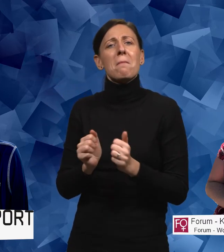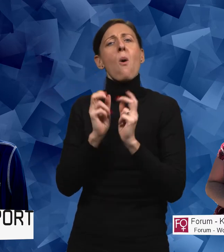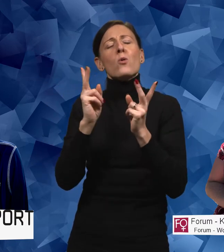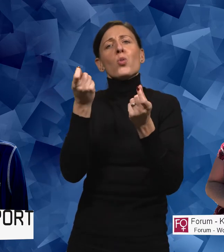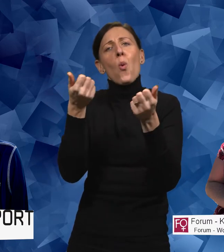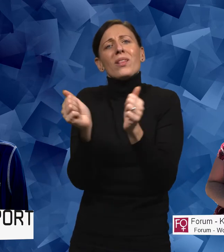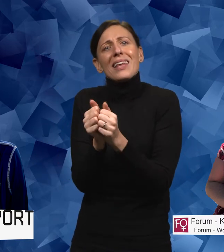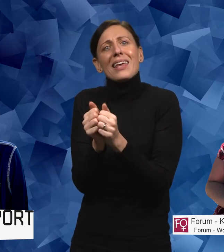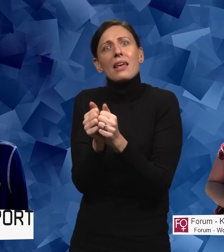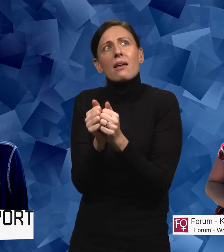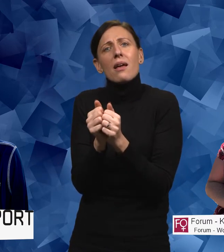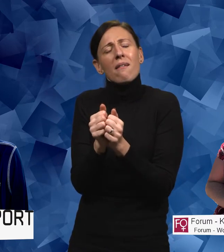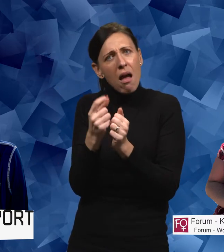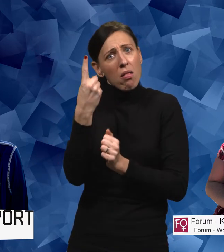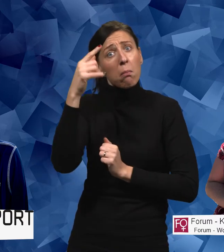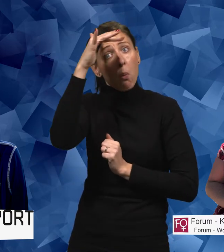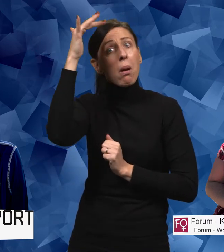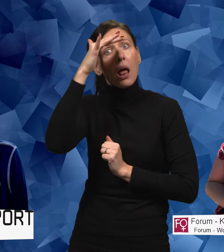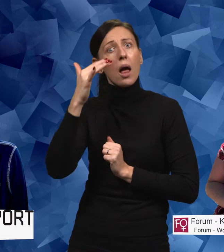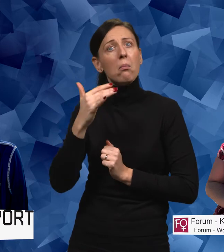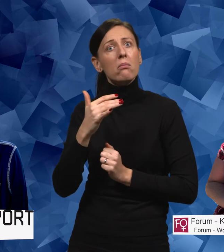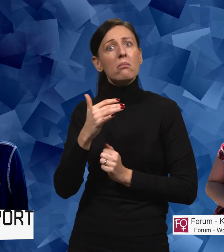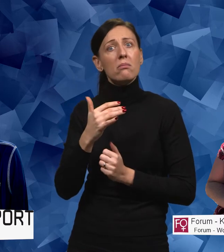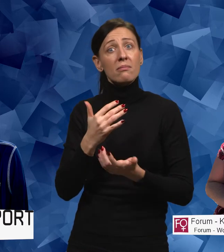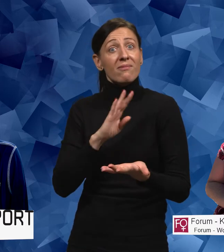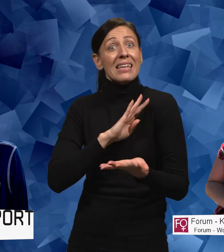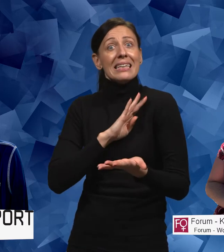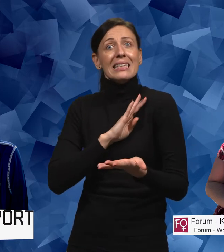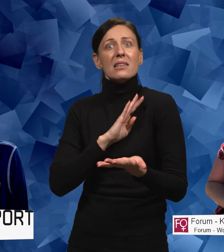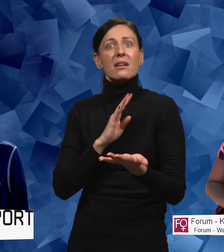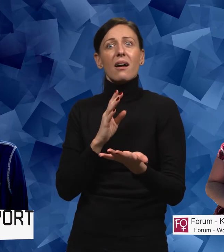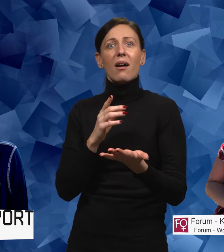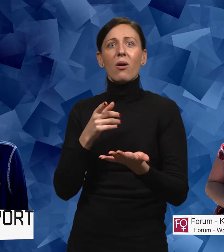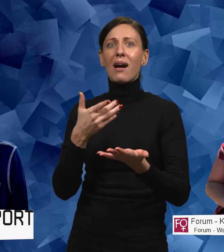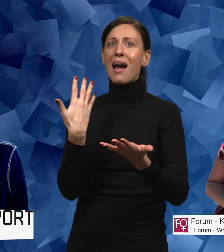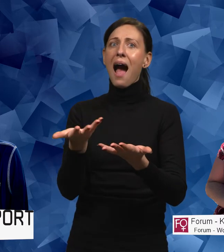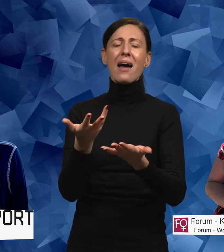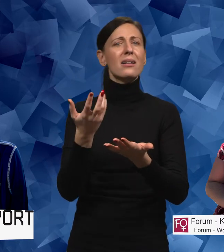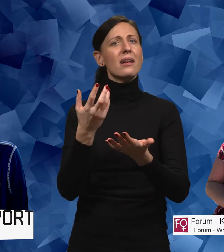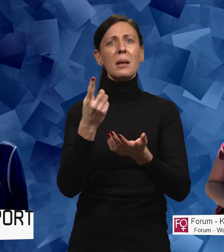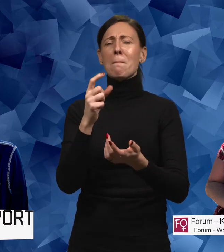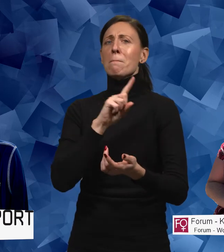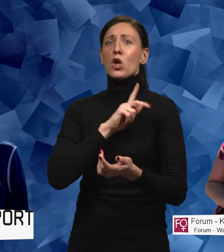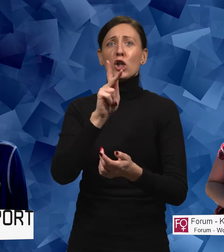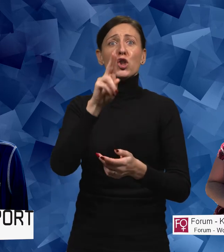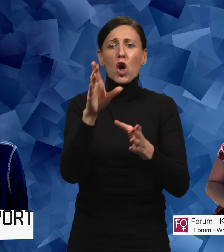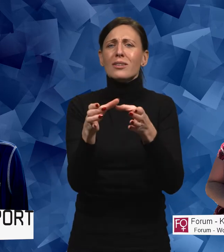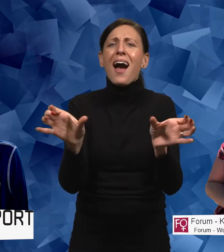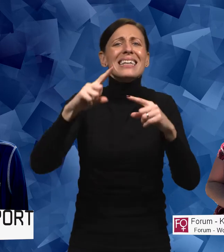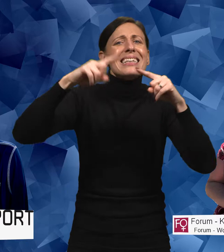också någonting som är ett problem överhuvudtaget. att det finns inte så jättemycket könsuppdelad statistik och så.